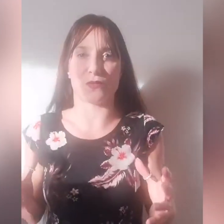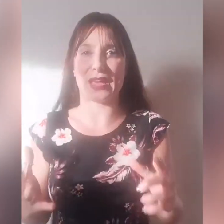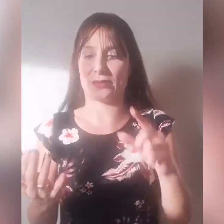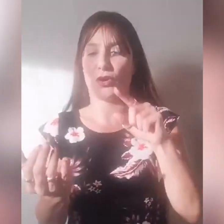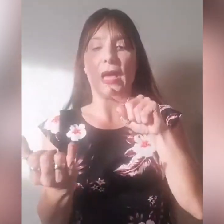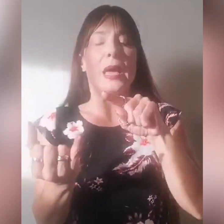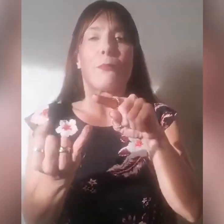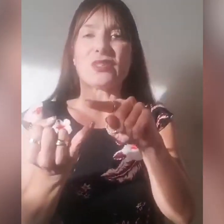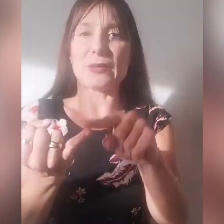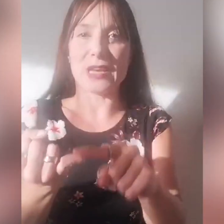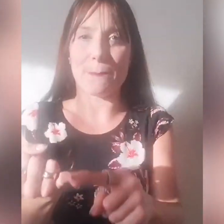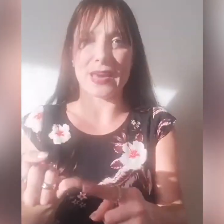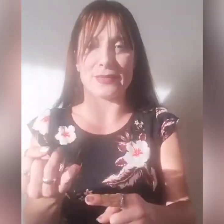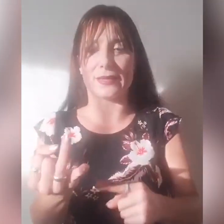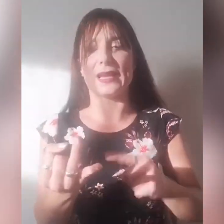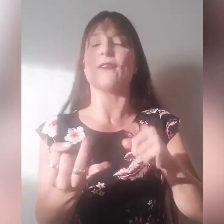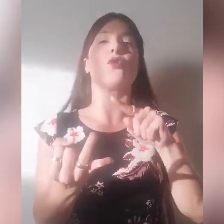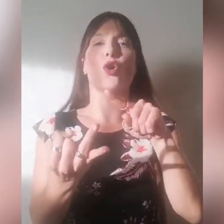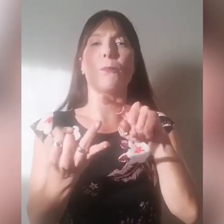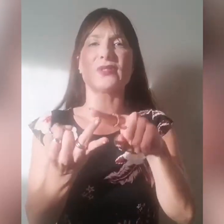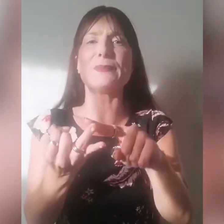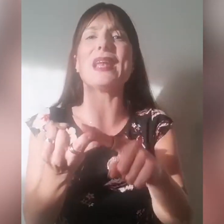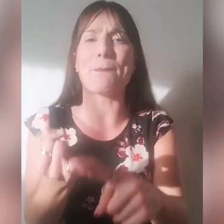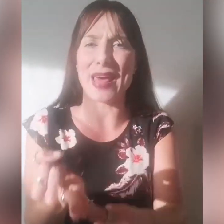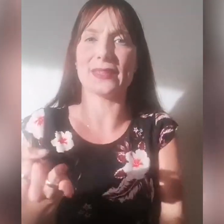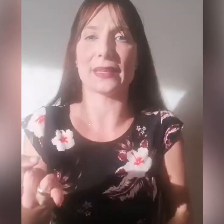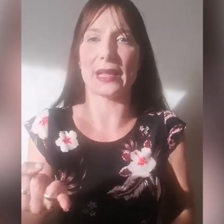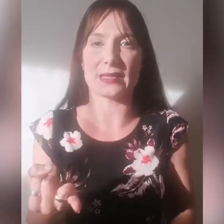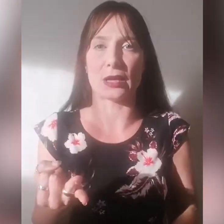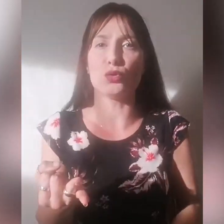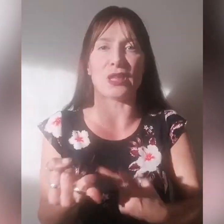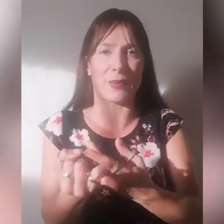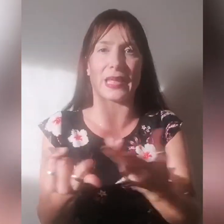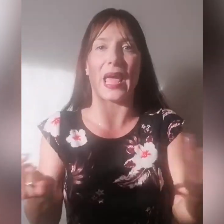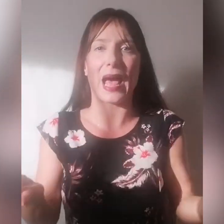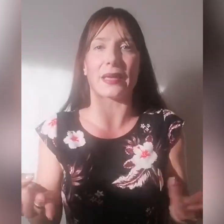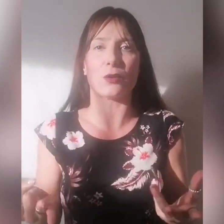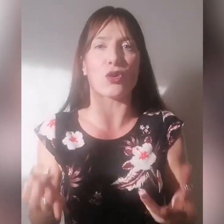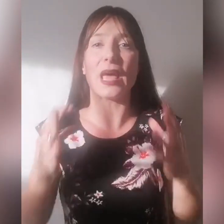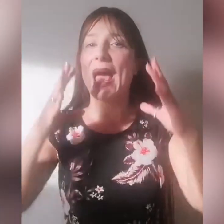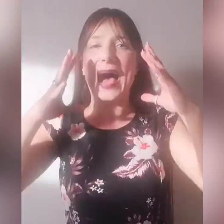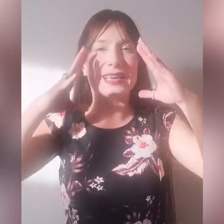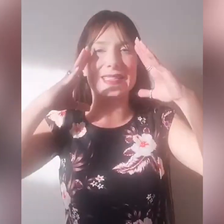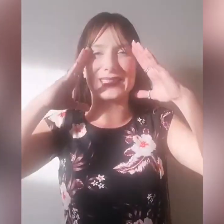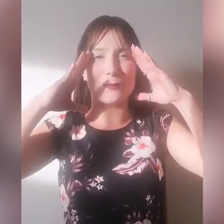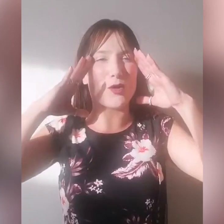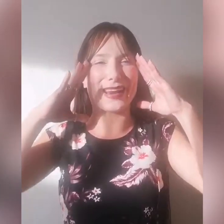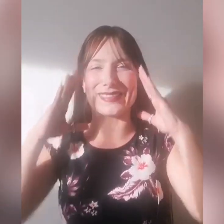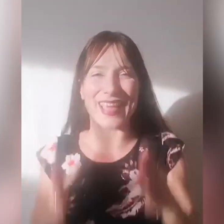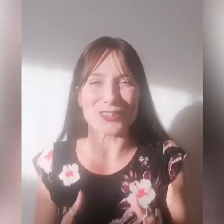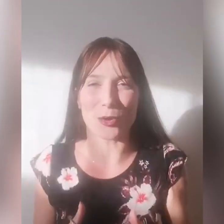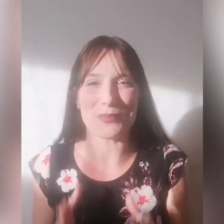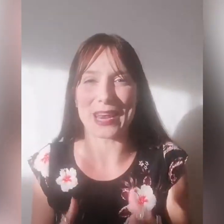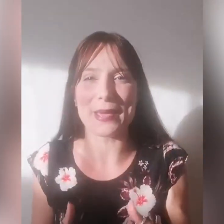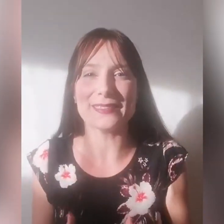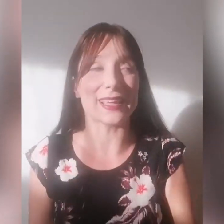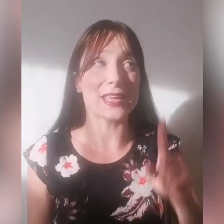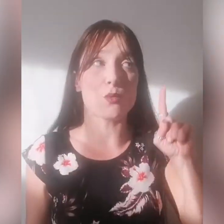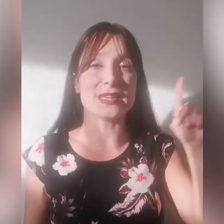vivendo, possibile perdita del lavoro, possibile perdita della salute, perché anche noi, anche se stiamo credendo pienamente in quel